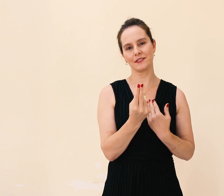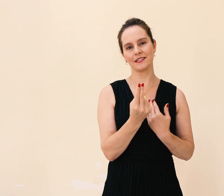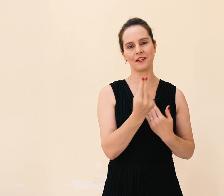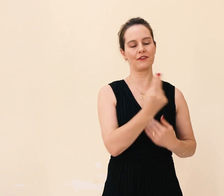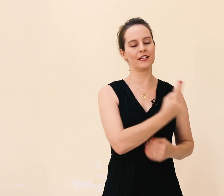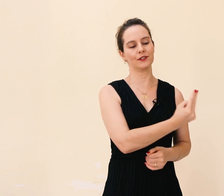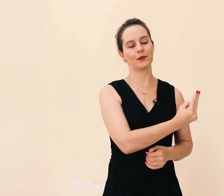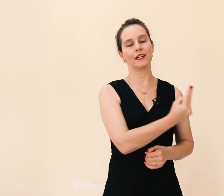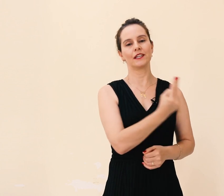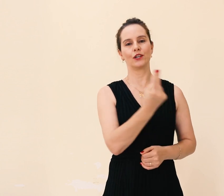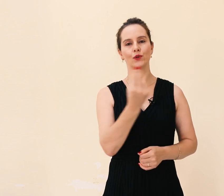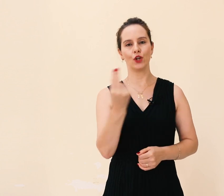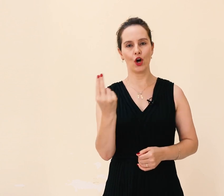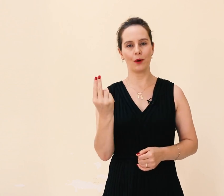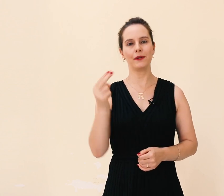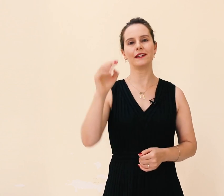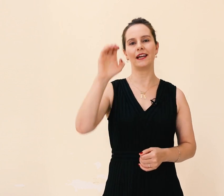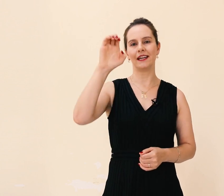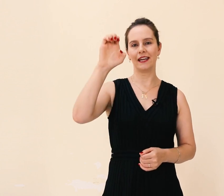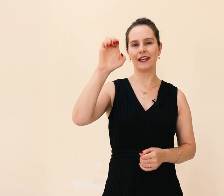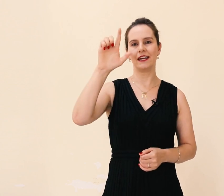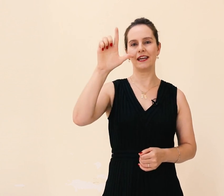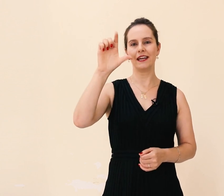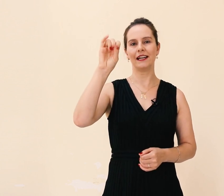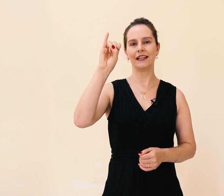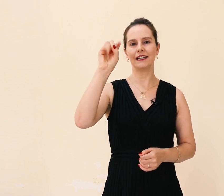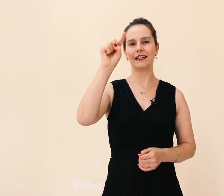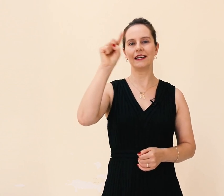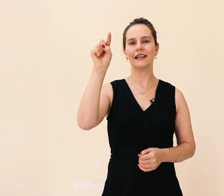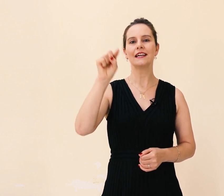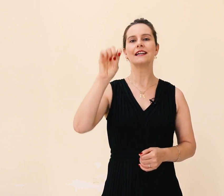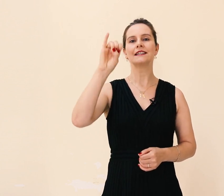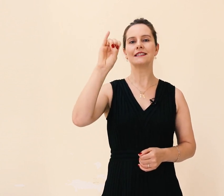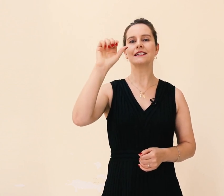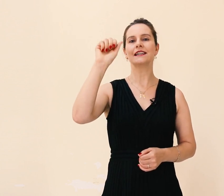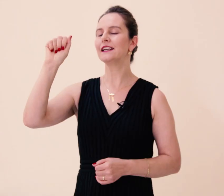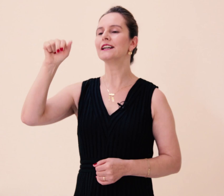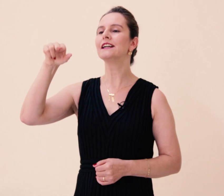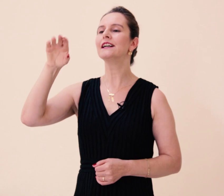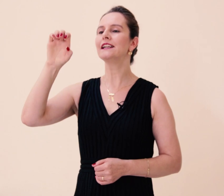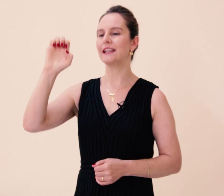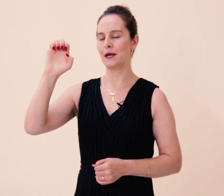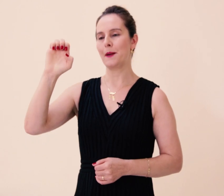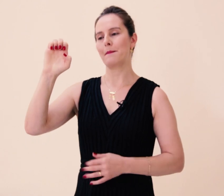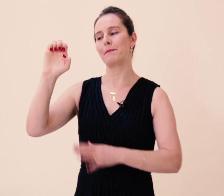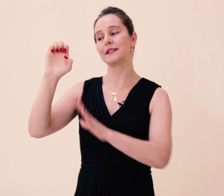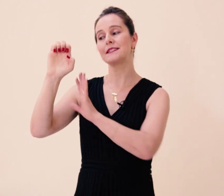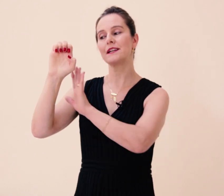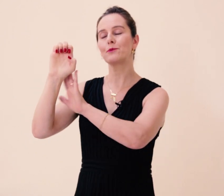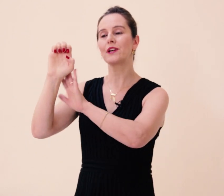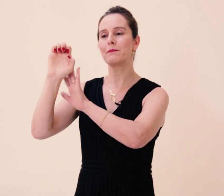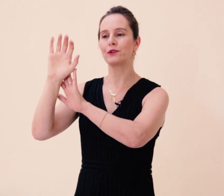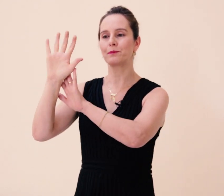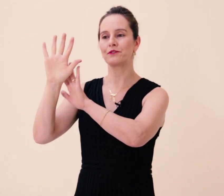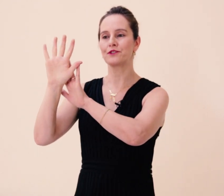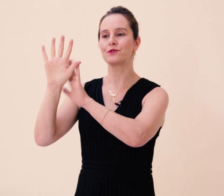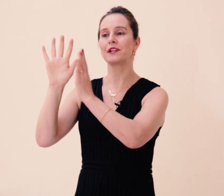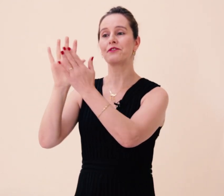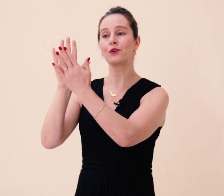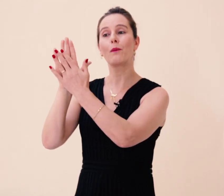você está falando. Então, nome, daí, Elisiane. Percebam que a mão da professora ficou